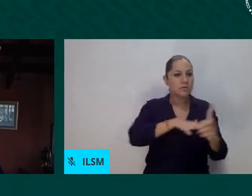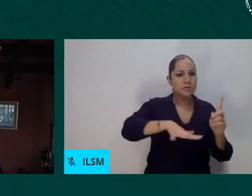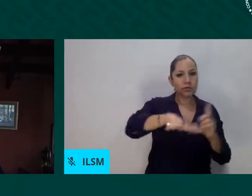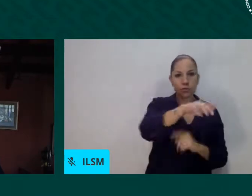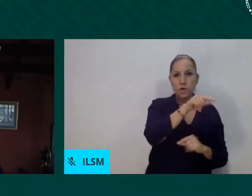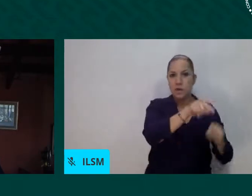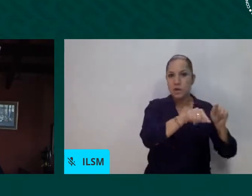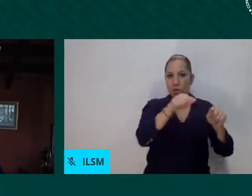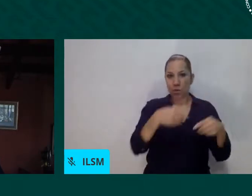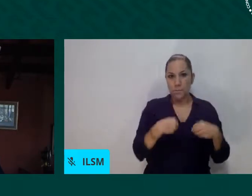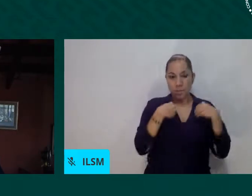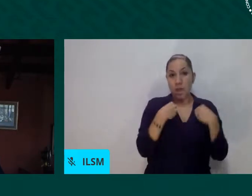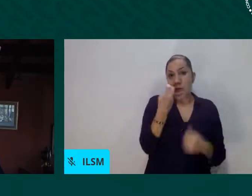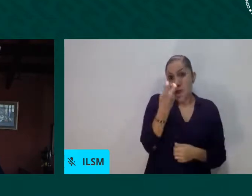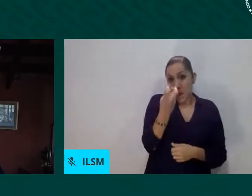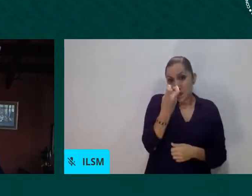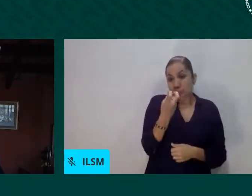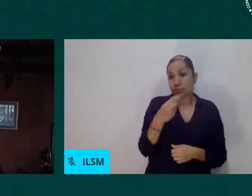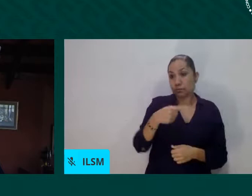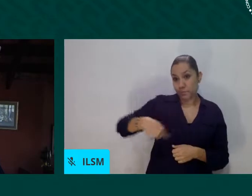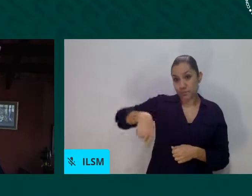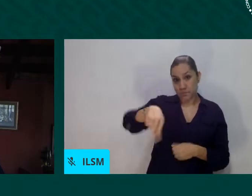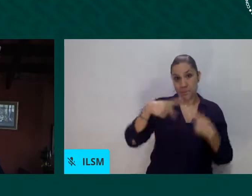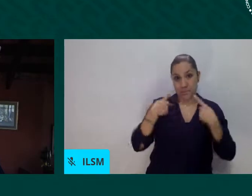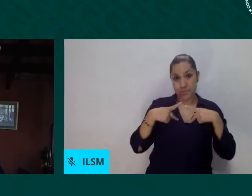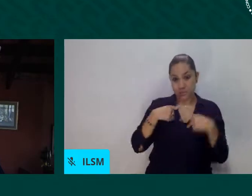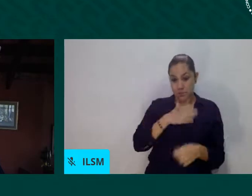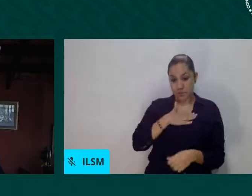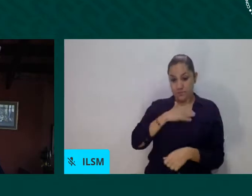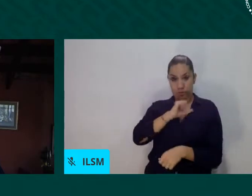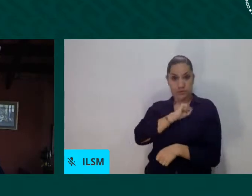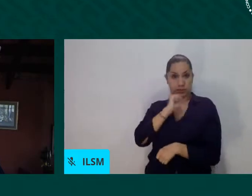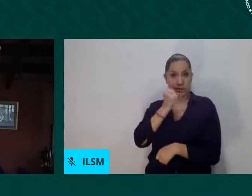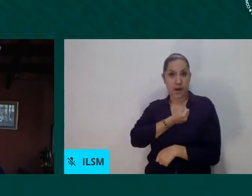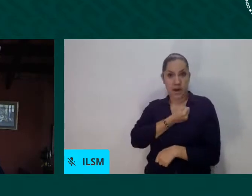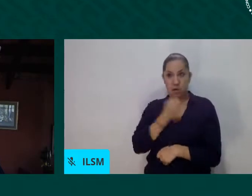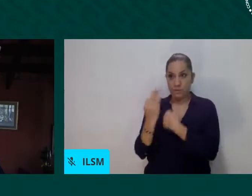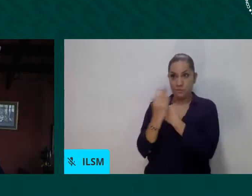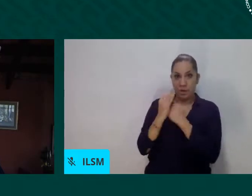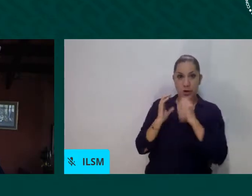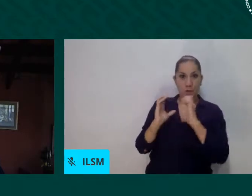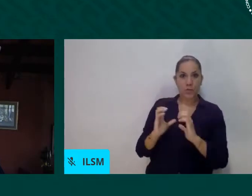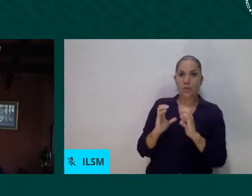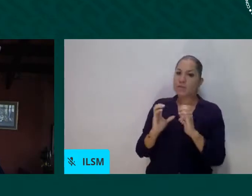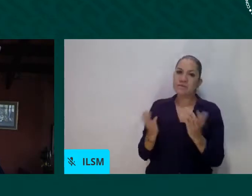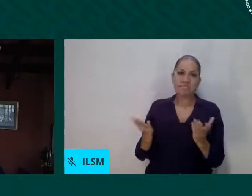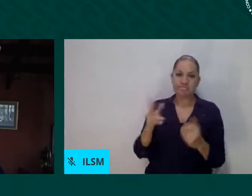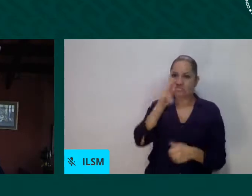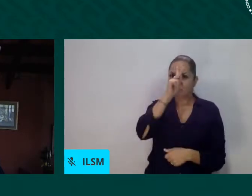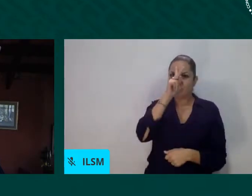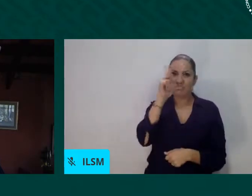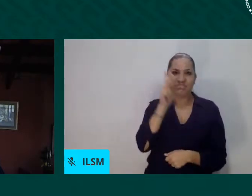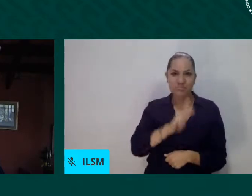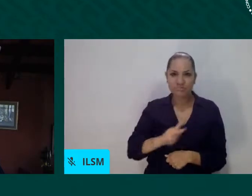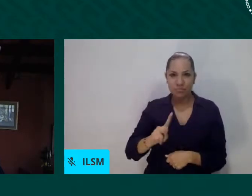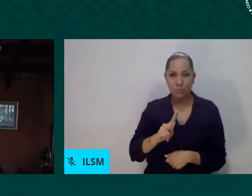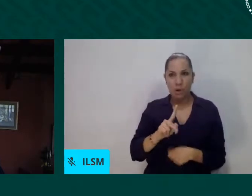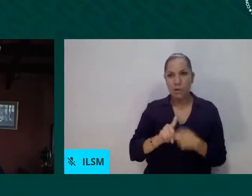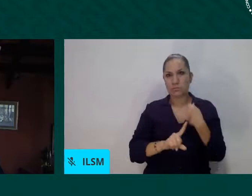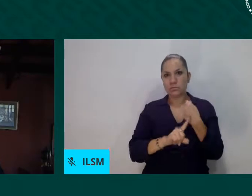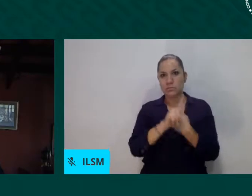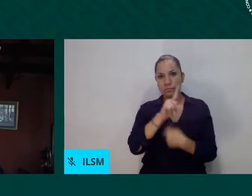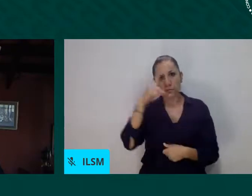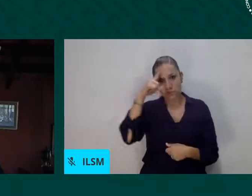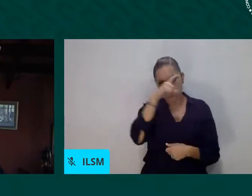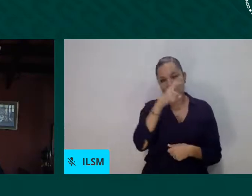gravedad, y además las posibilidades de hacer un distanciamiento social en sus ámbitos hogareños resulta